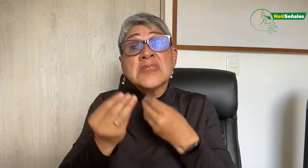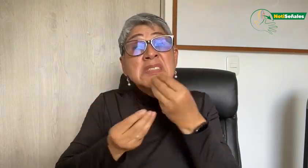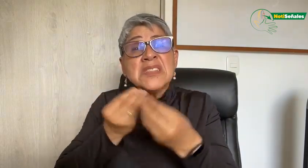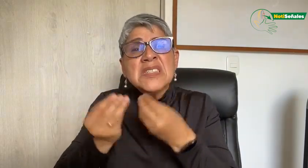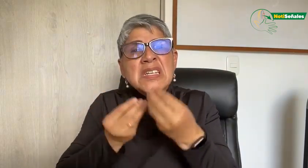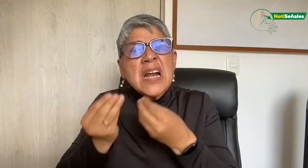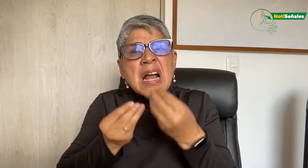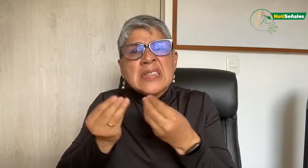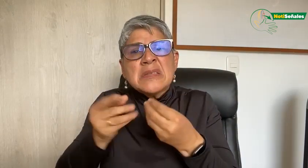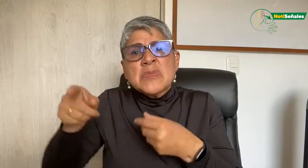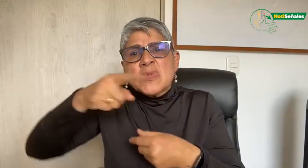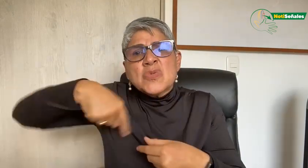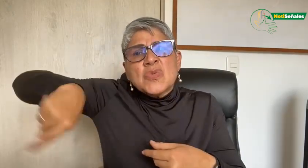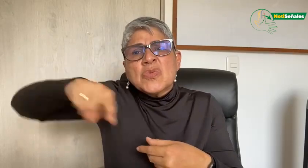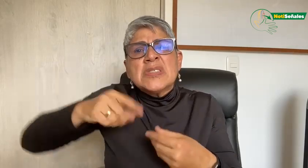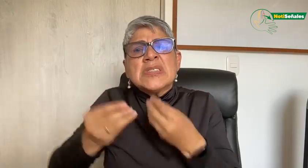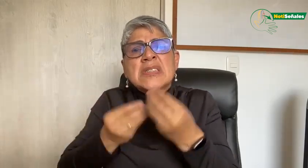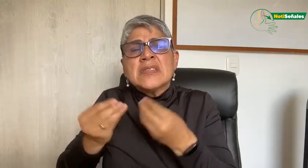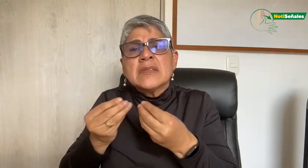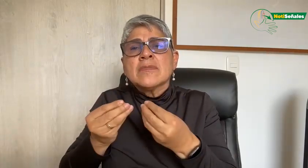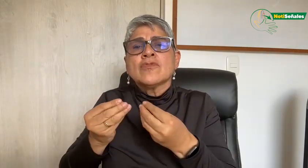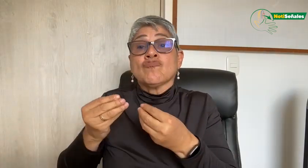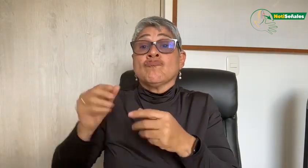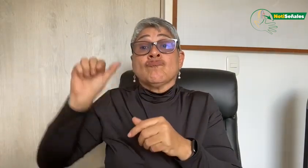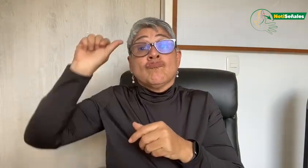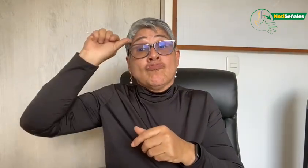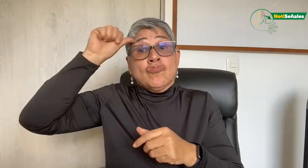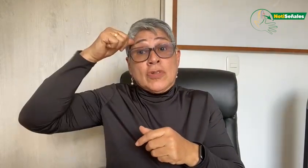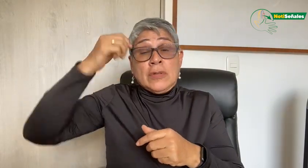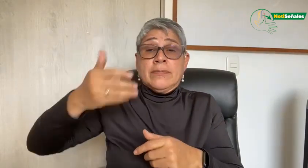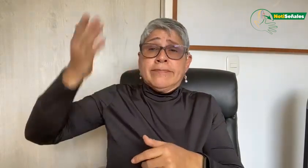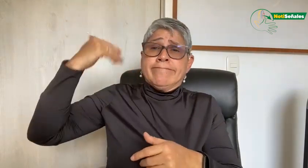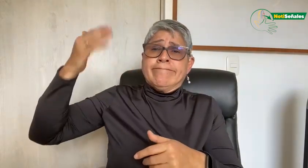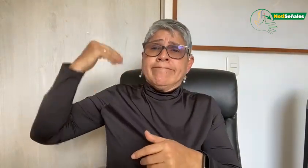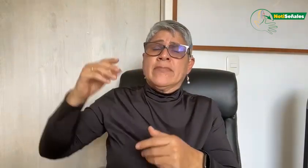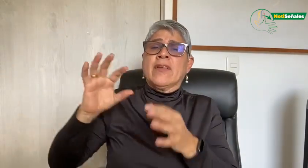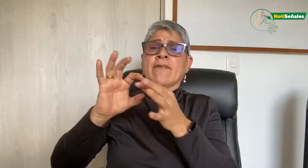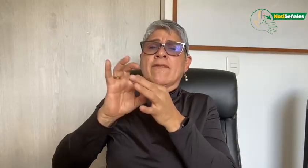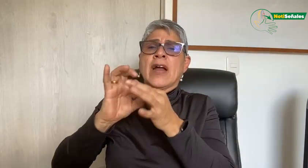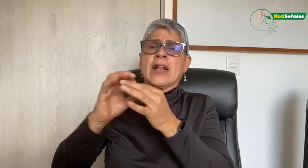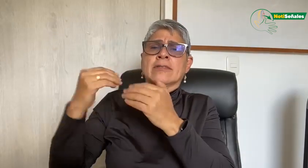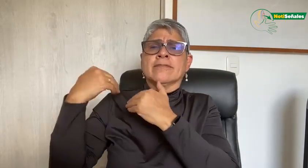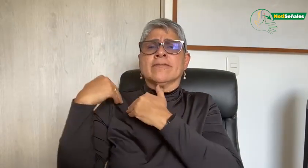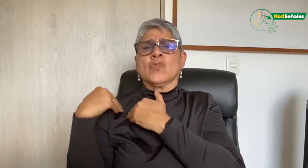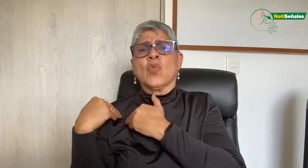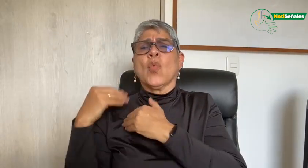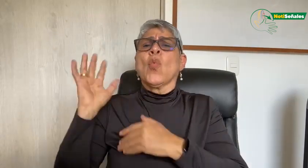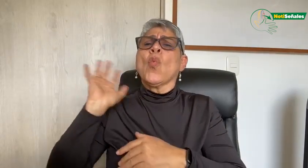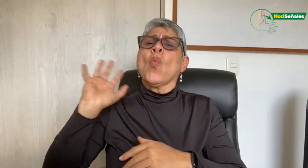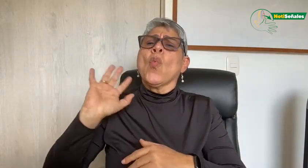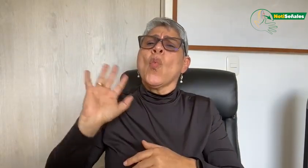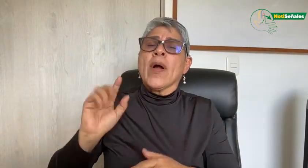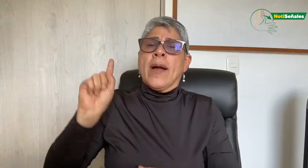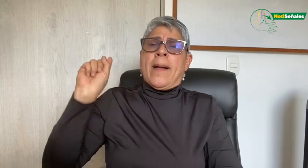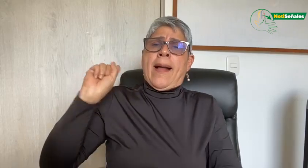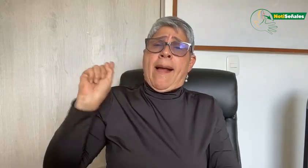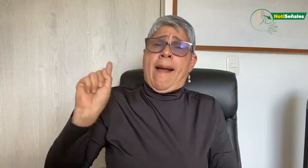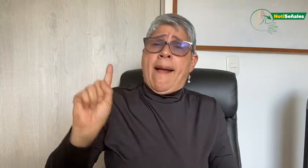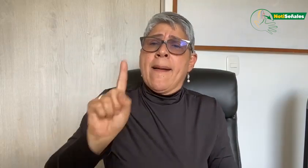que hacemos dentro de este espacio evoca las acciones desarrolladas por FENASCOL desde 1984